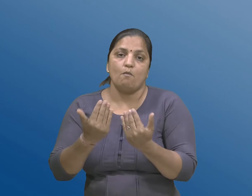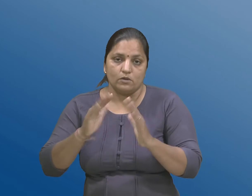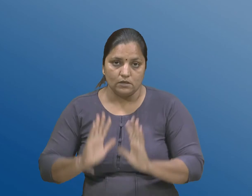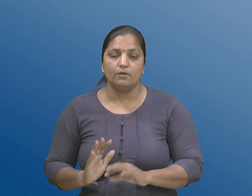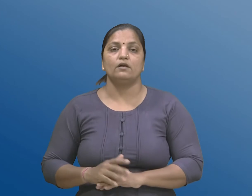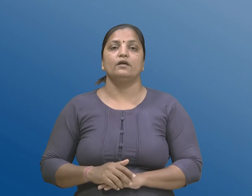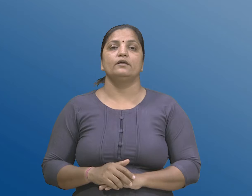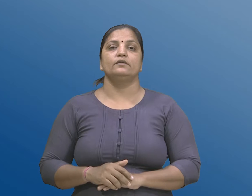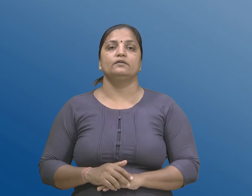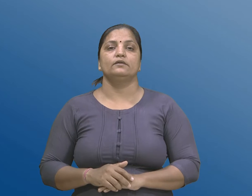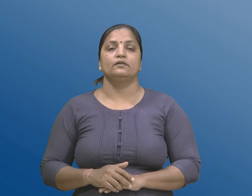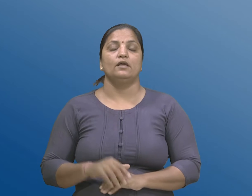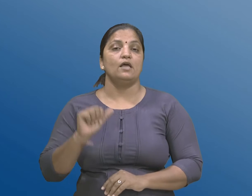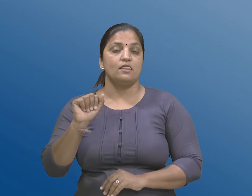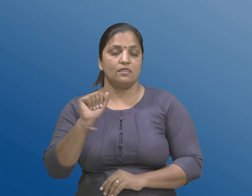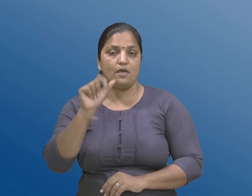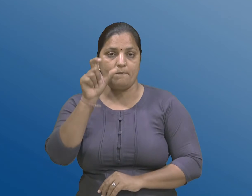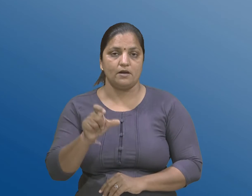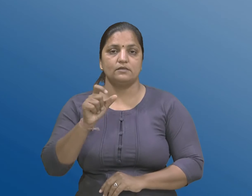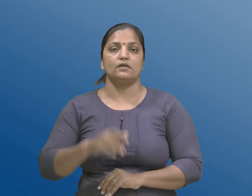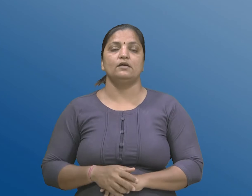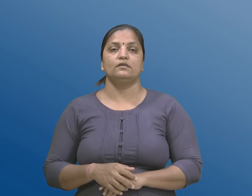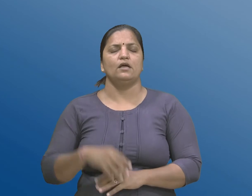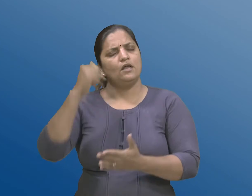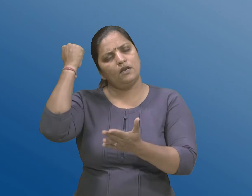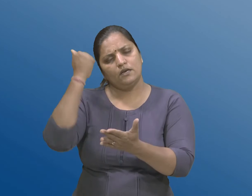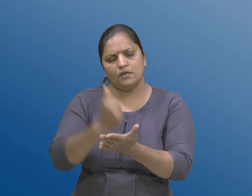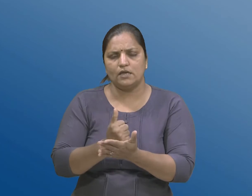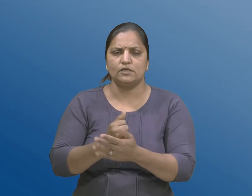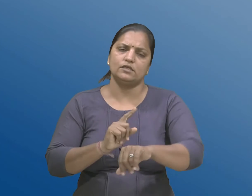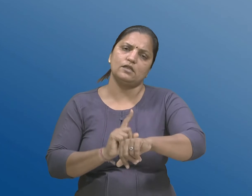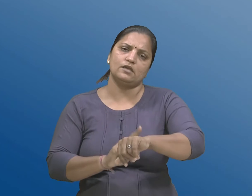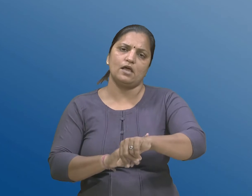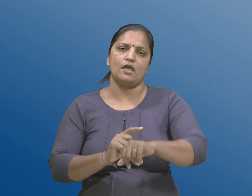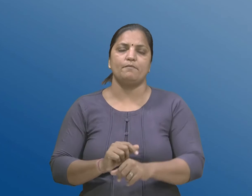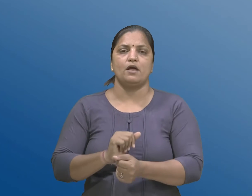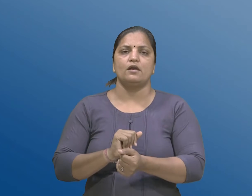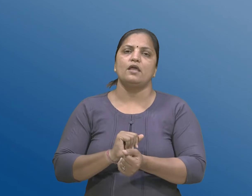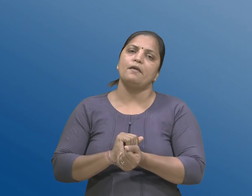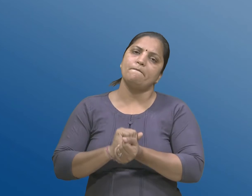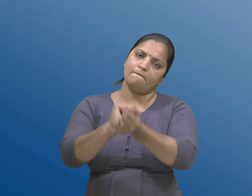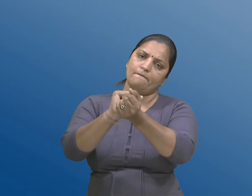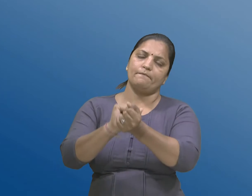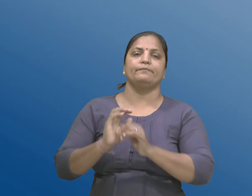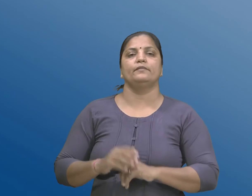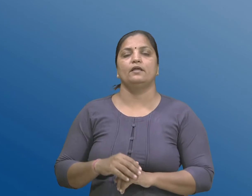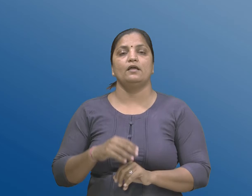ते व्यक्ती निष्चित मुद्धत माटे सजापात्र बन्छे चे छो